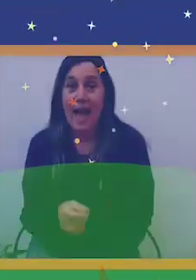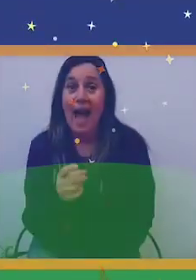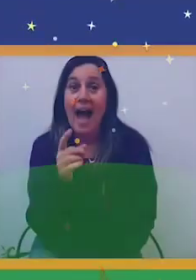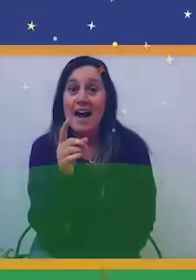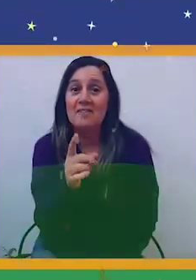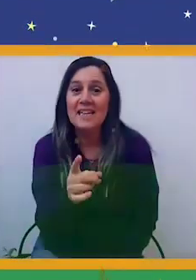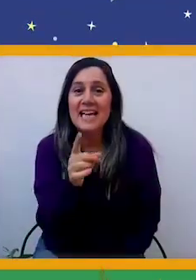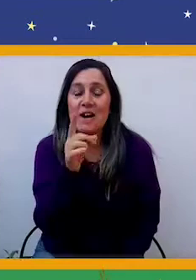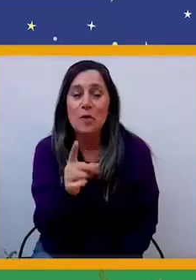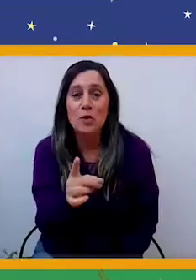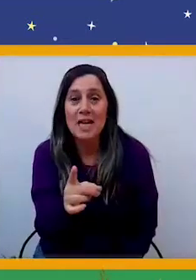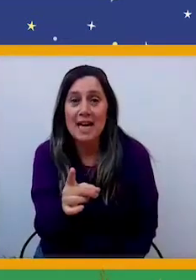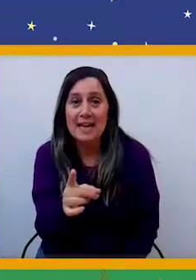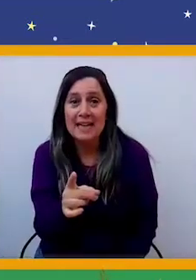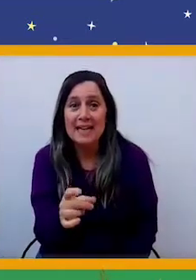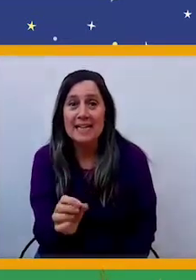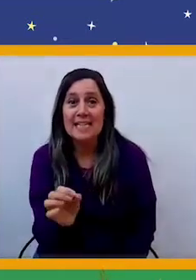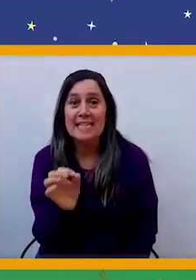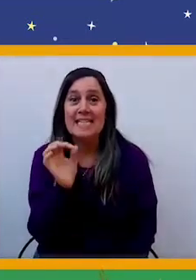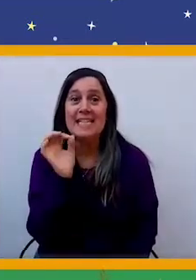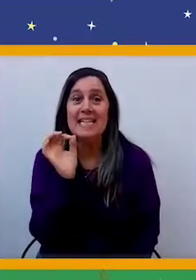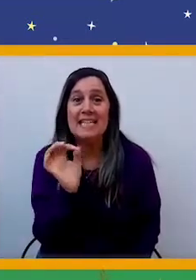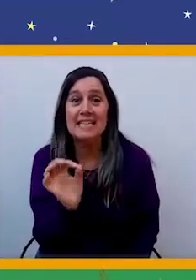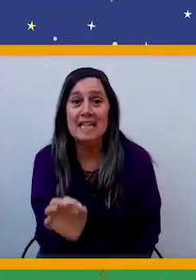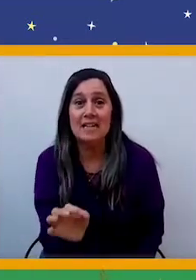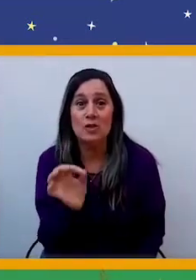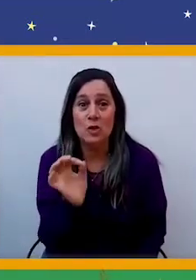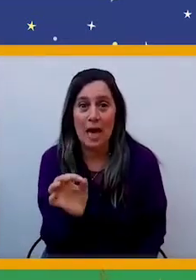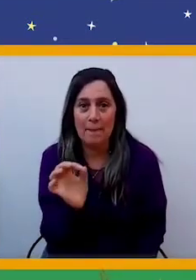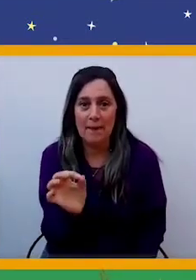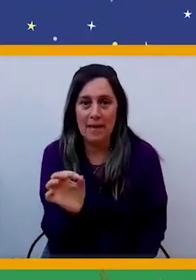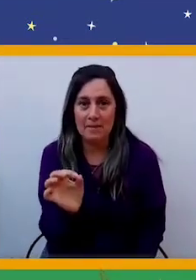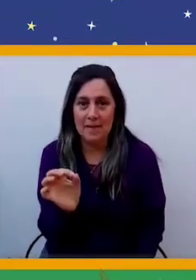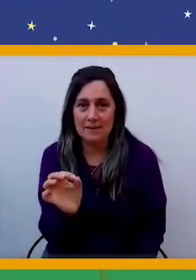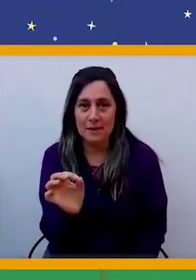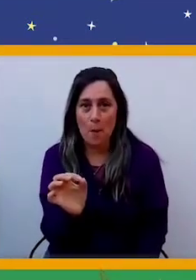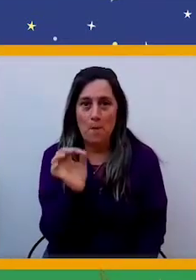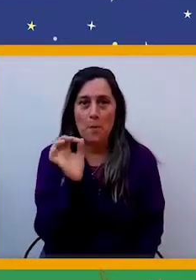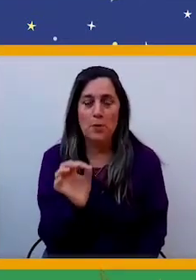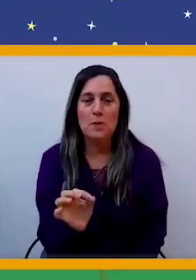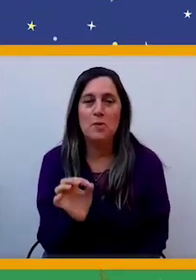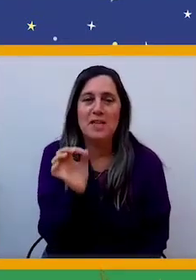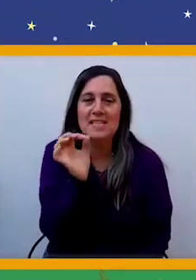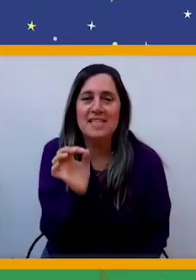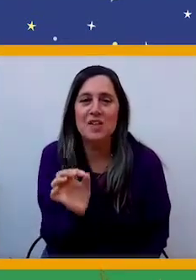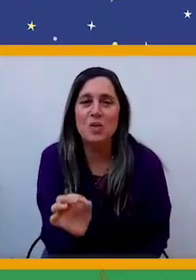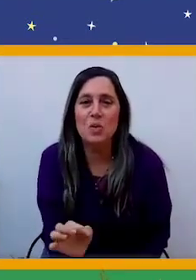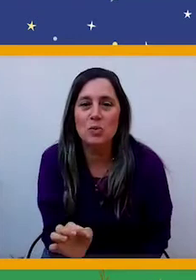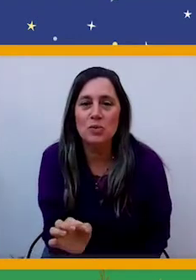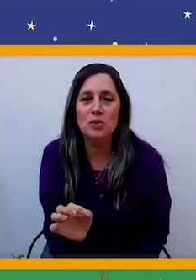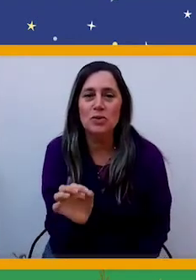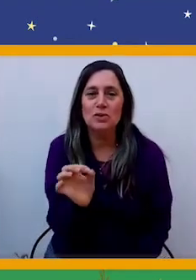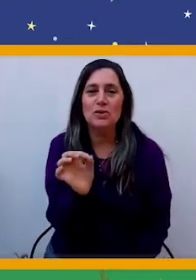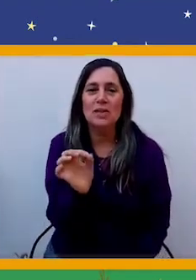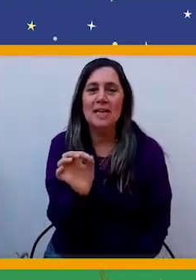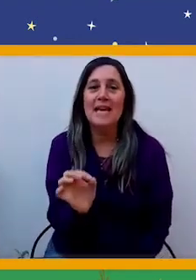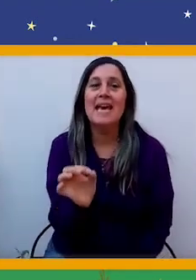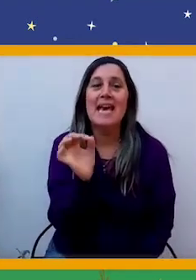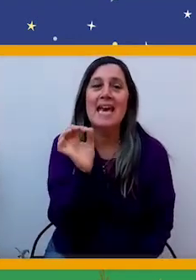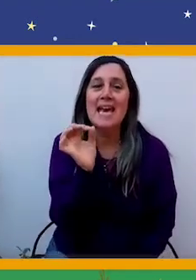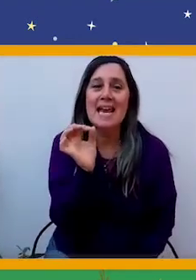A ver ahora si leyendo las palabras podemos decir juntos